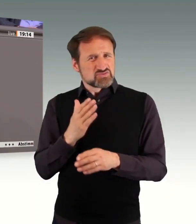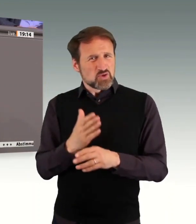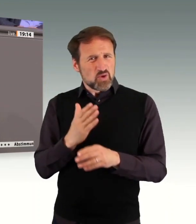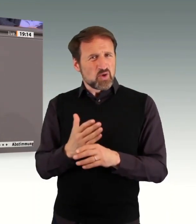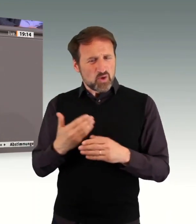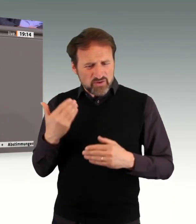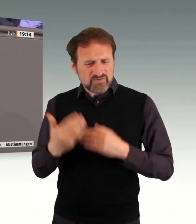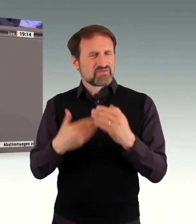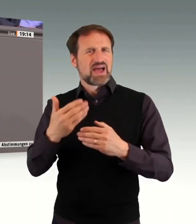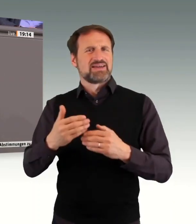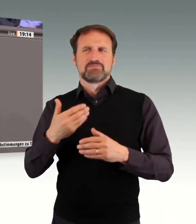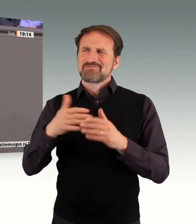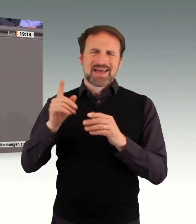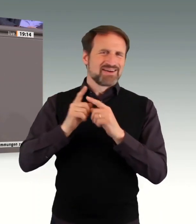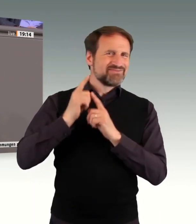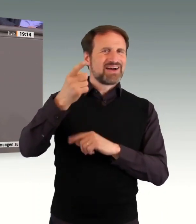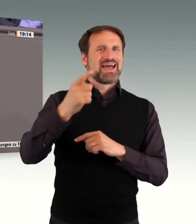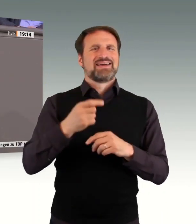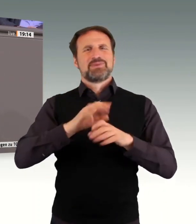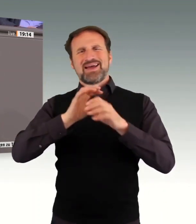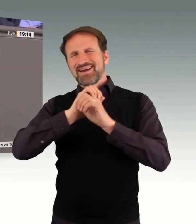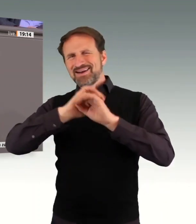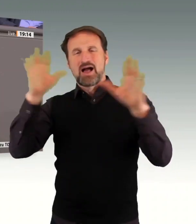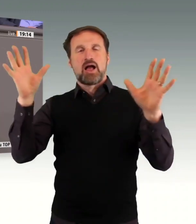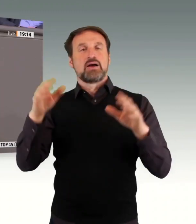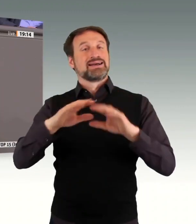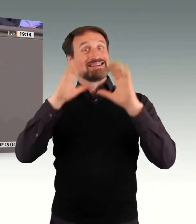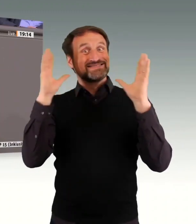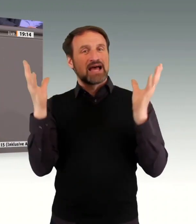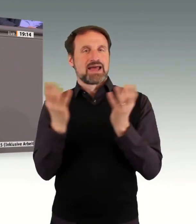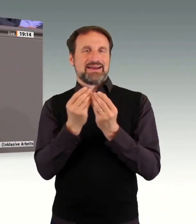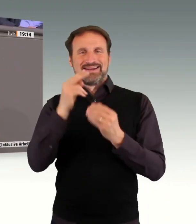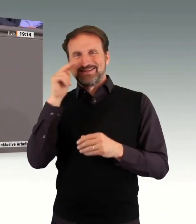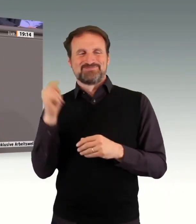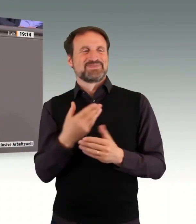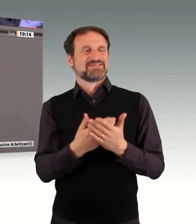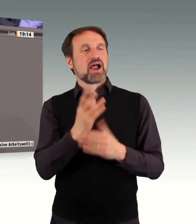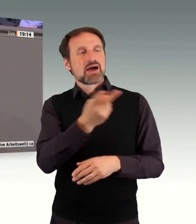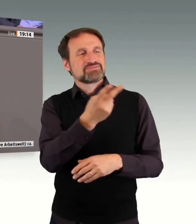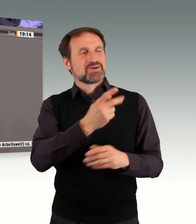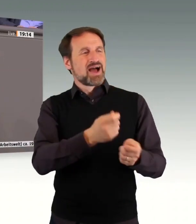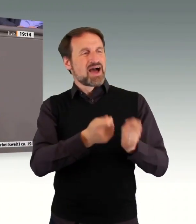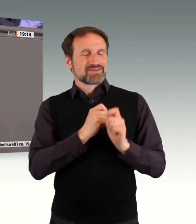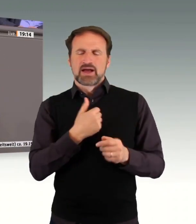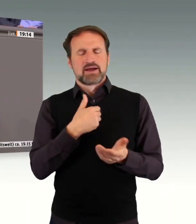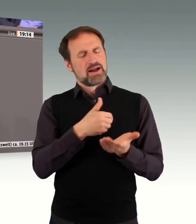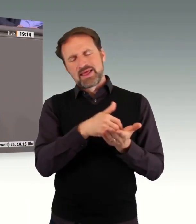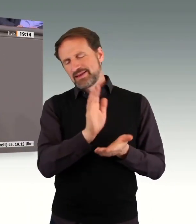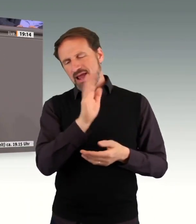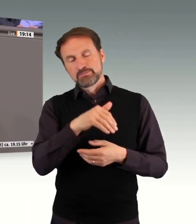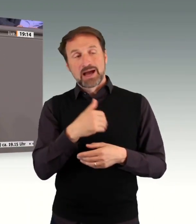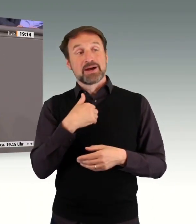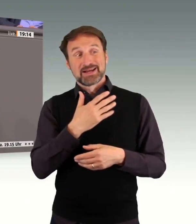ist ganzheitlich betrachtend, und deswegen werden wir Ihre Anträge ablehnen. Aber ich fordere Sie sehr gerne auf, schließen Sie sich unseren